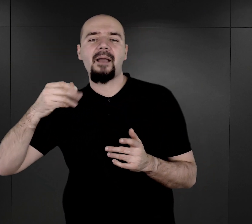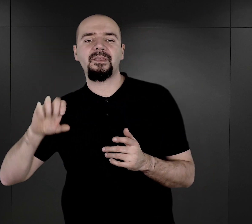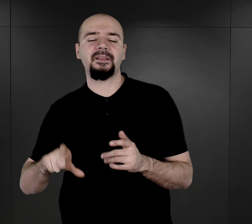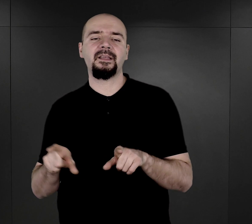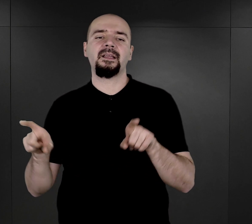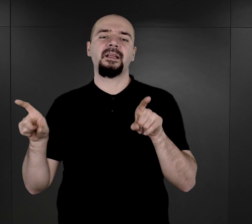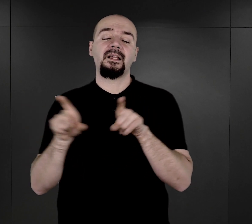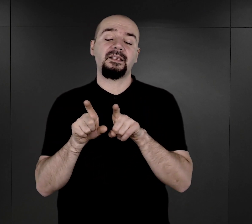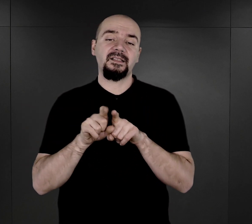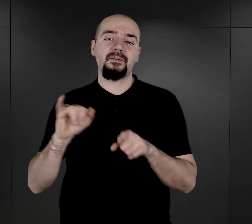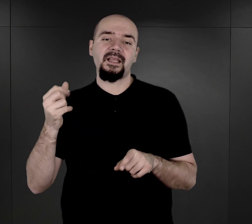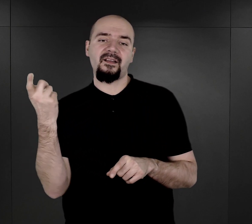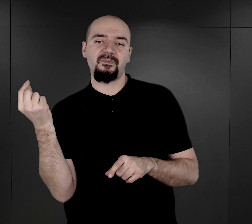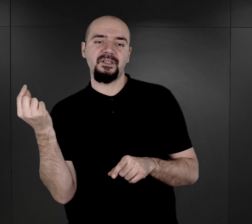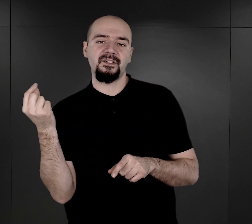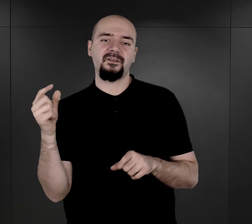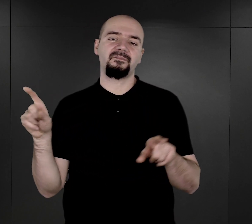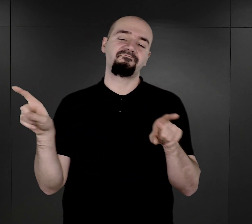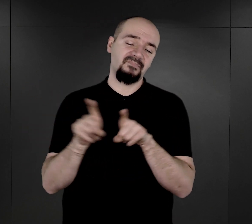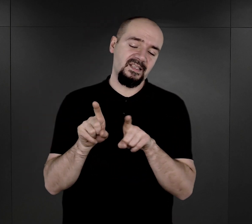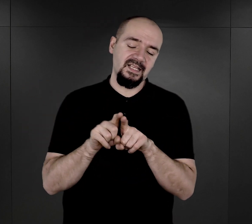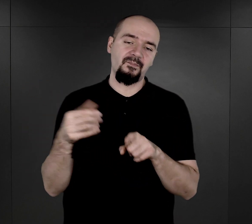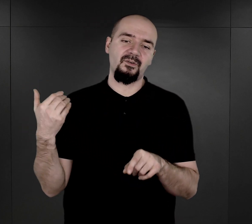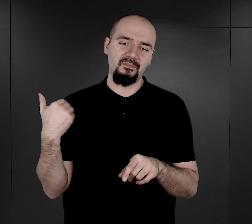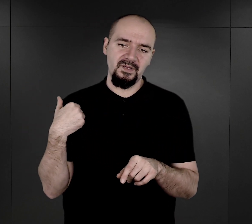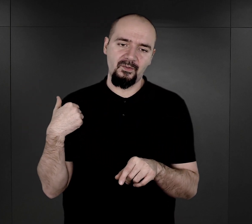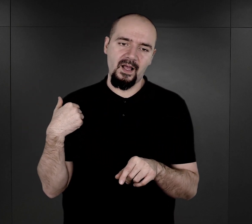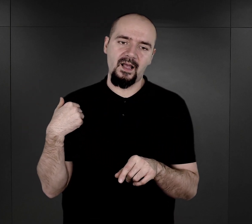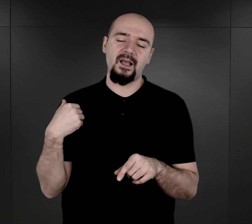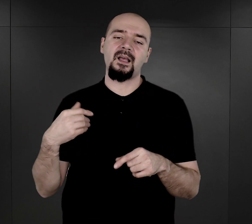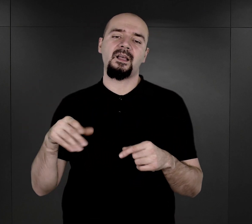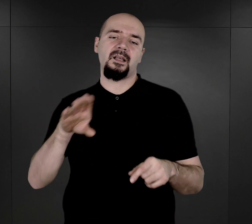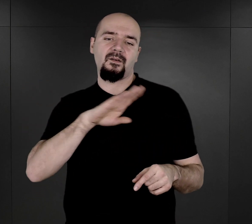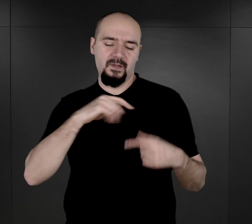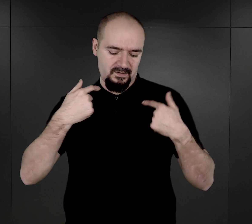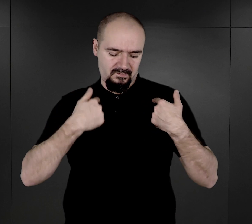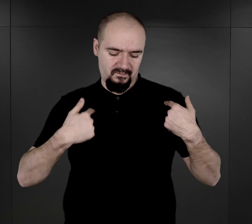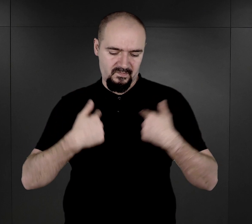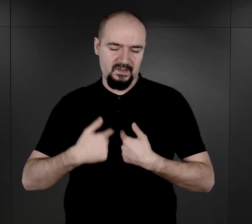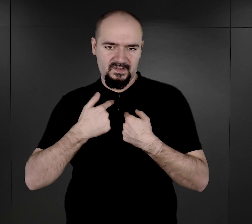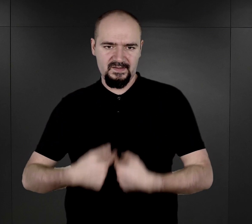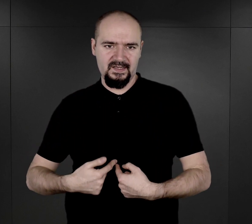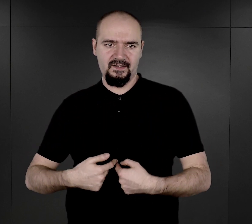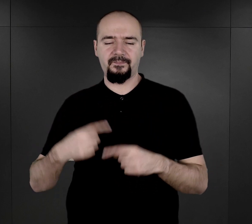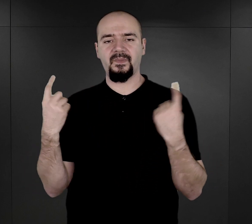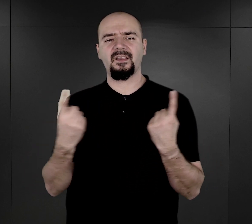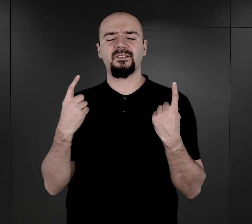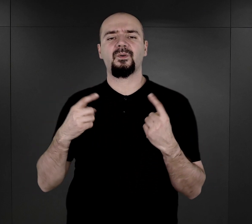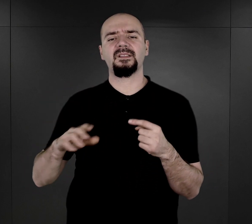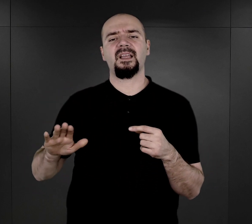tym ostatnim elementem eksperymentu była sekcja zwłok. Sytuacja dzieci w obozie romskim była, przyglądając się warunkom